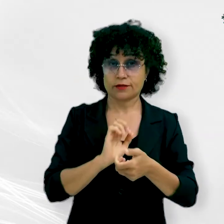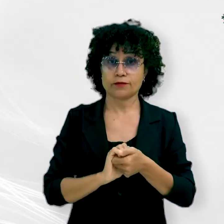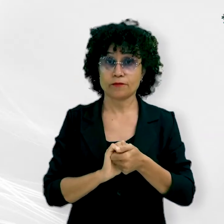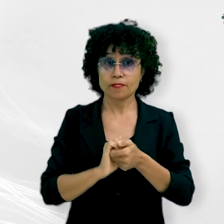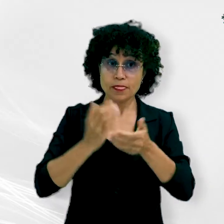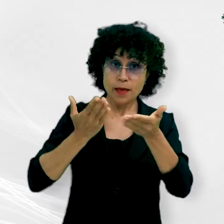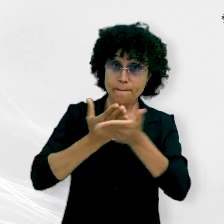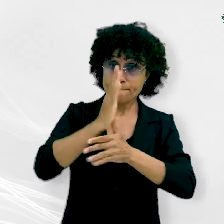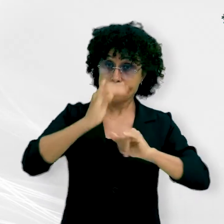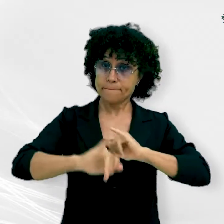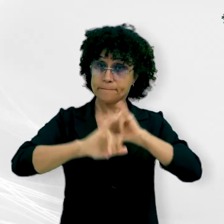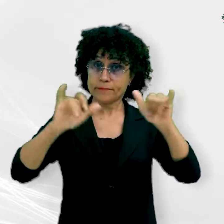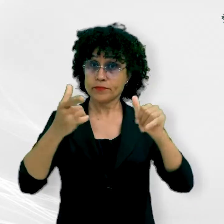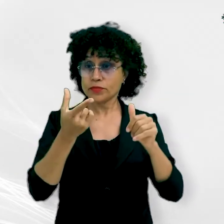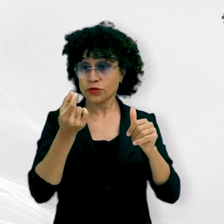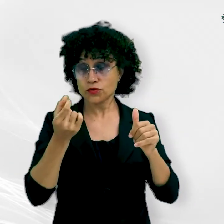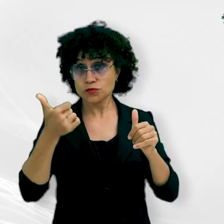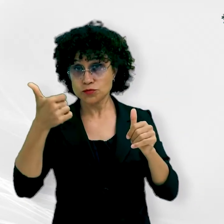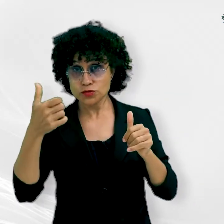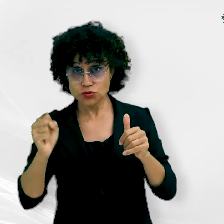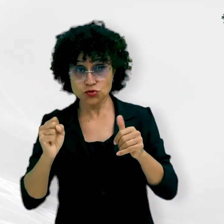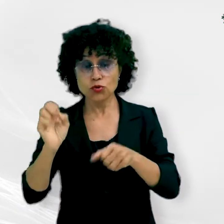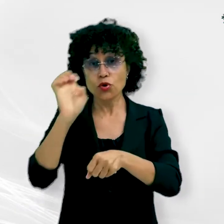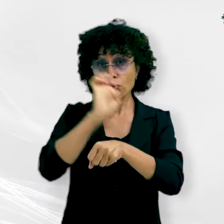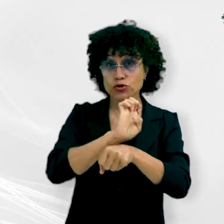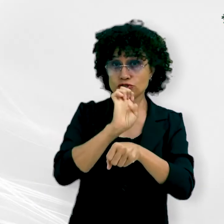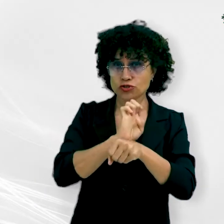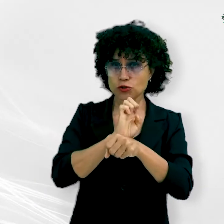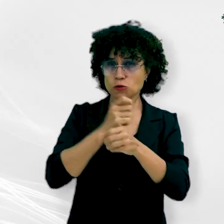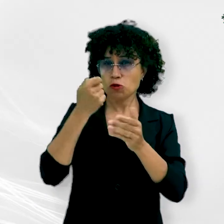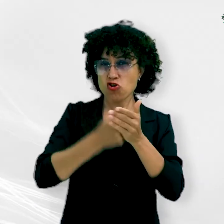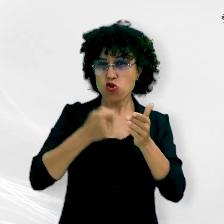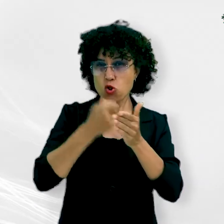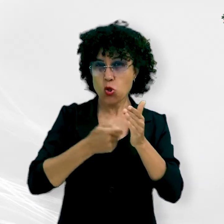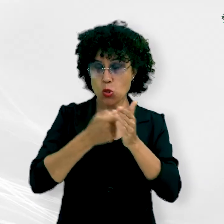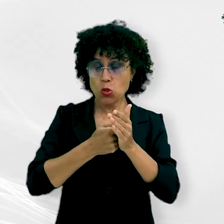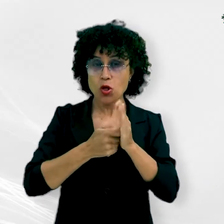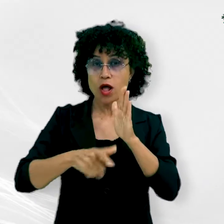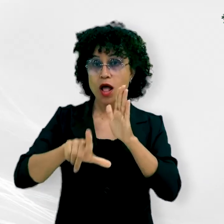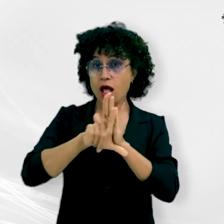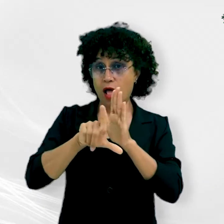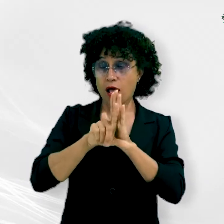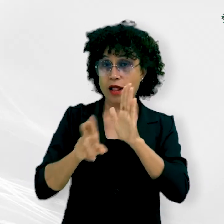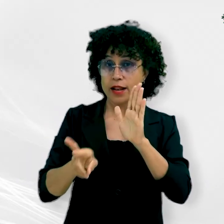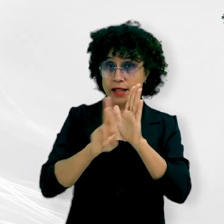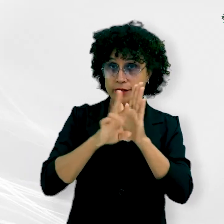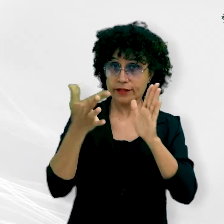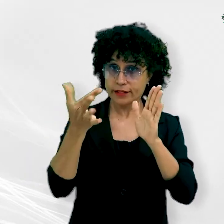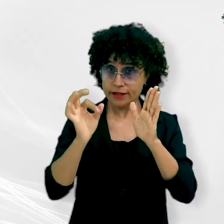Embora tenha sido aprovada e promulgada em 2018, o Estado relutava em regulamentar a Lei Estadual 10